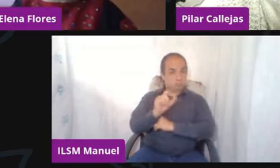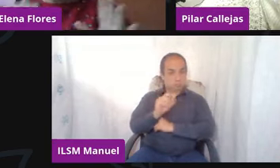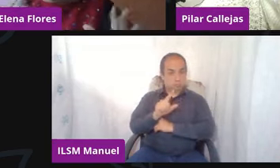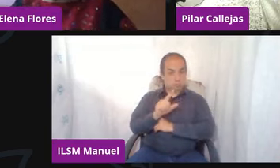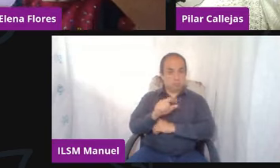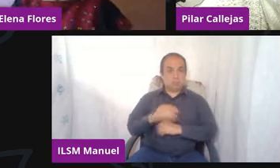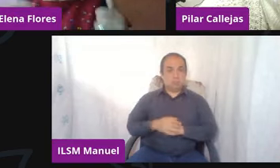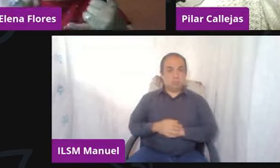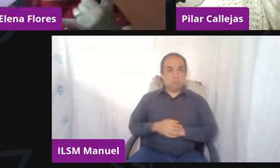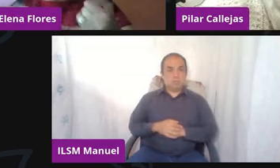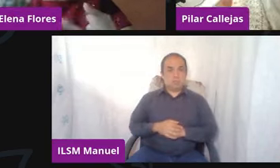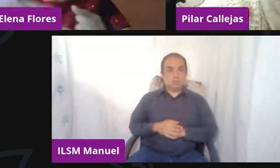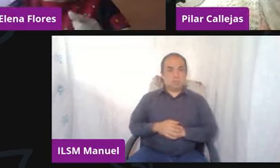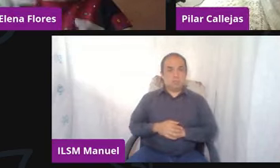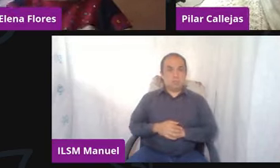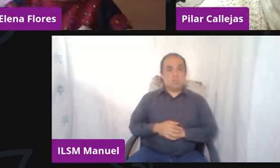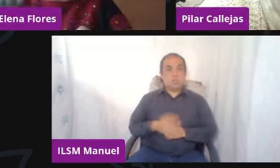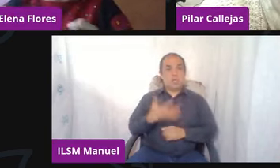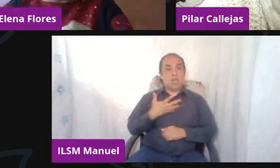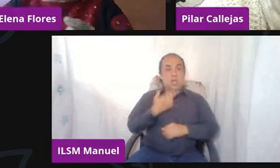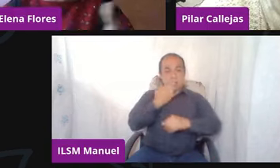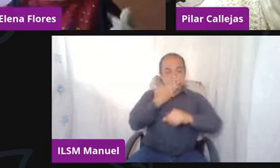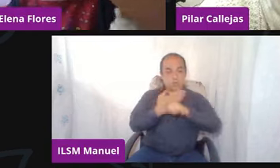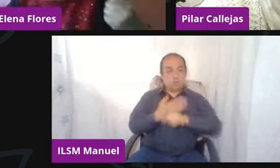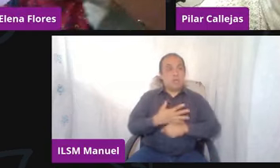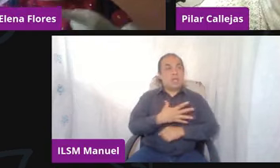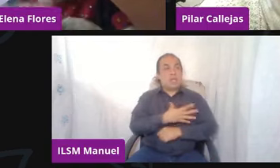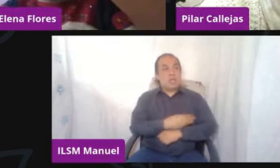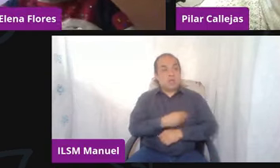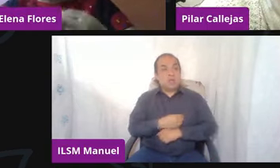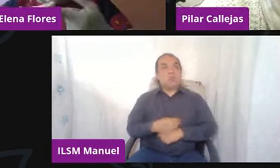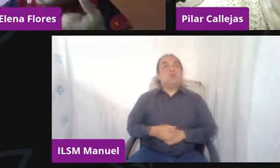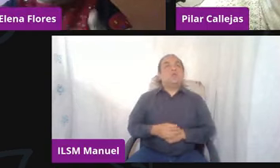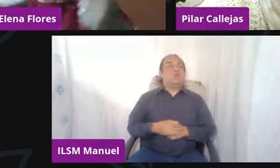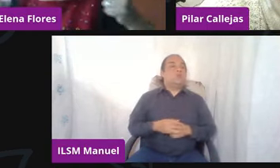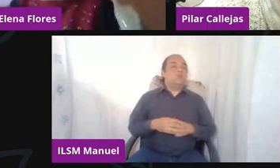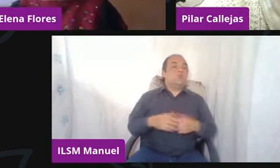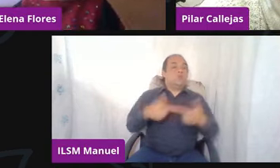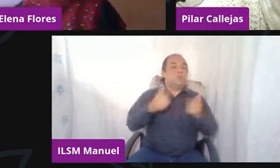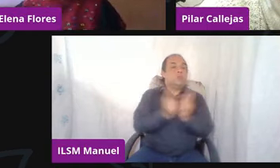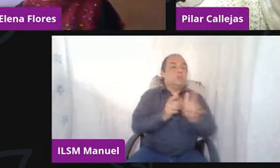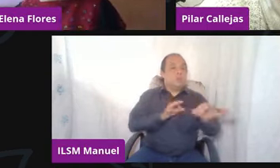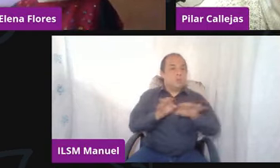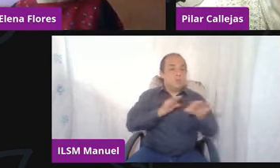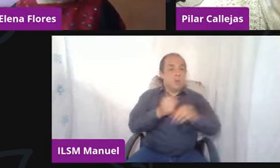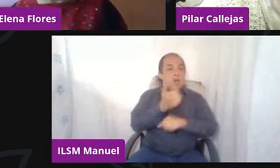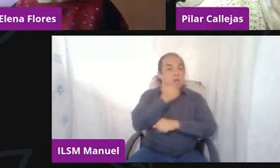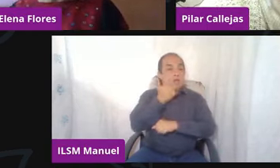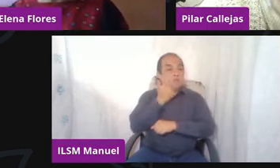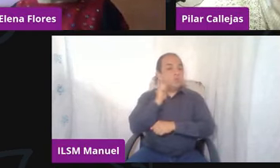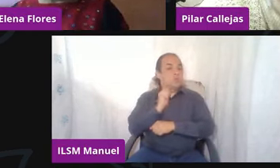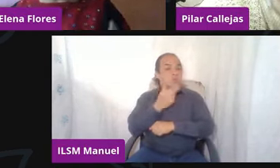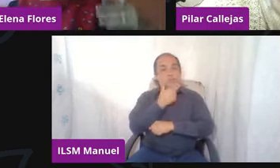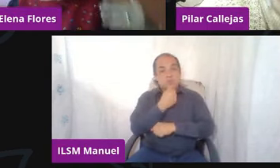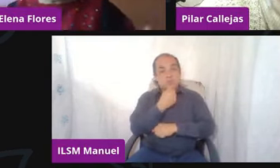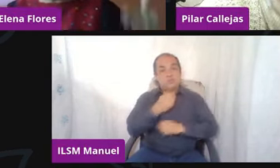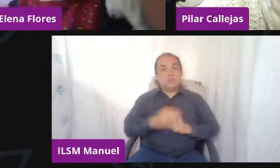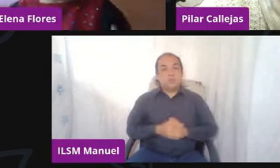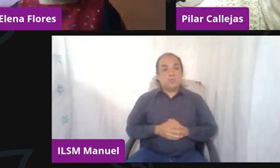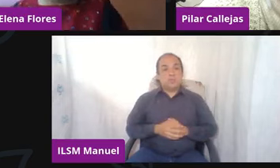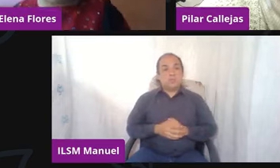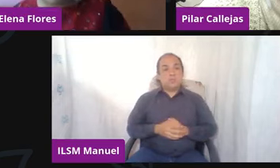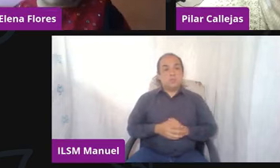cargo de hijos ¿no? grupos de trabajo grupos de alumnas y alumnos en la